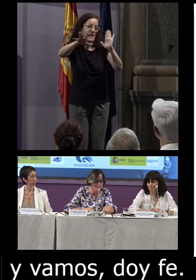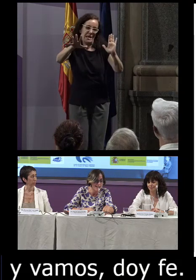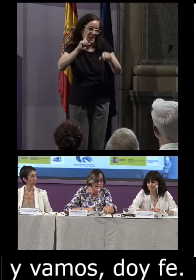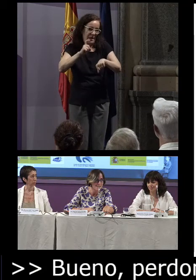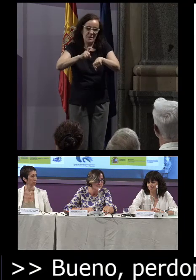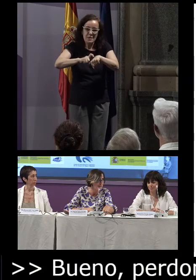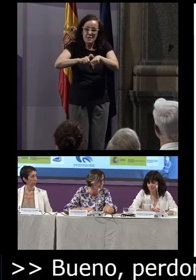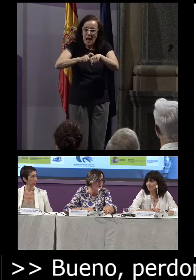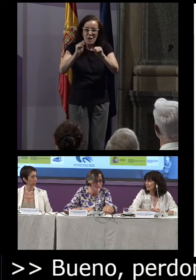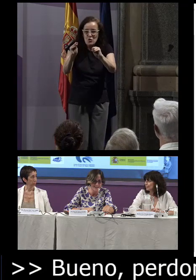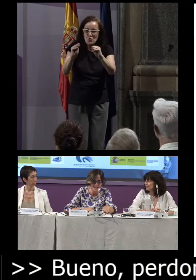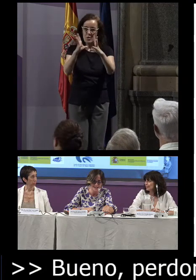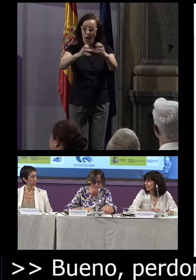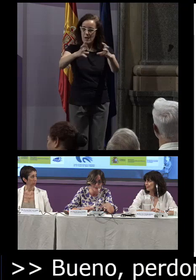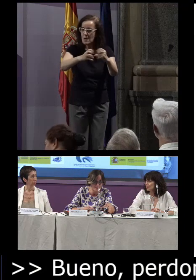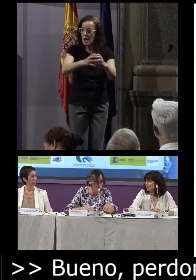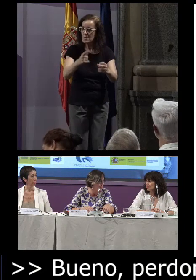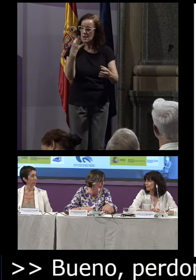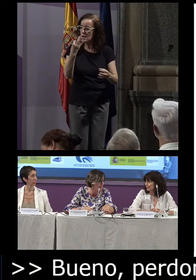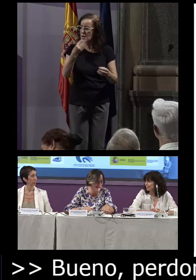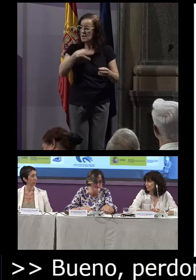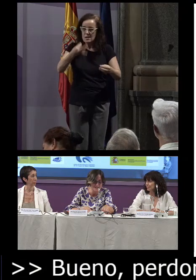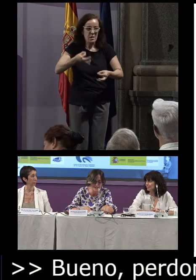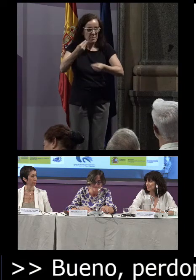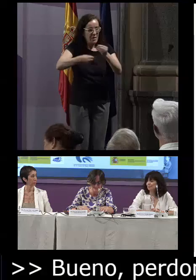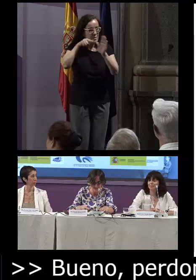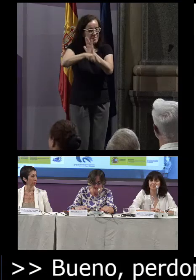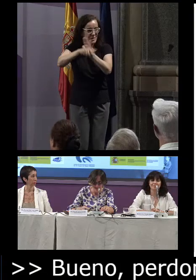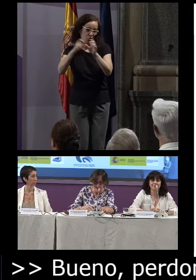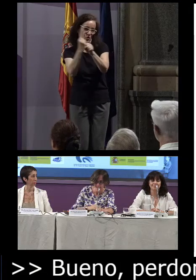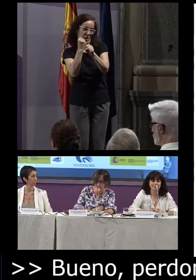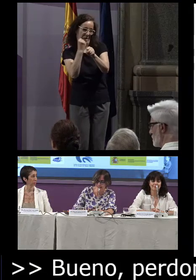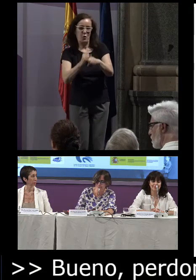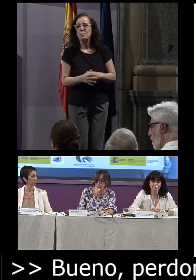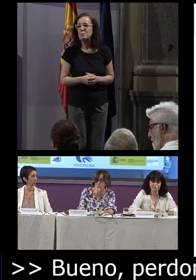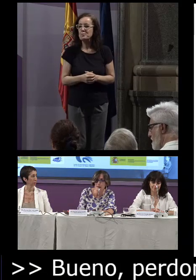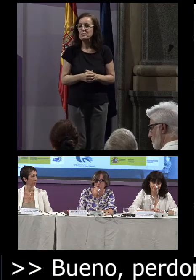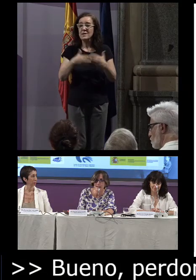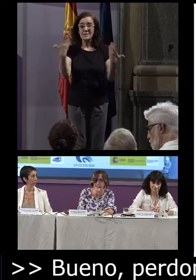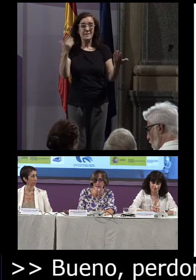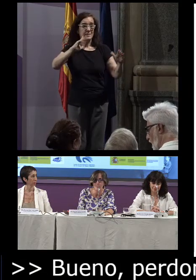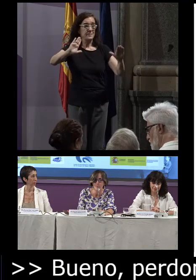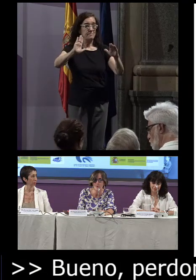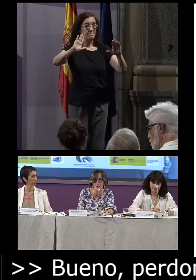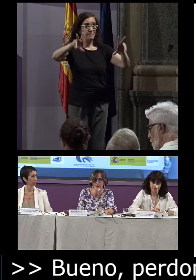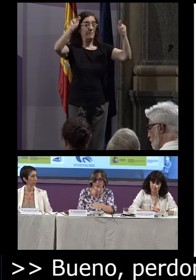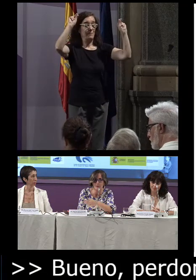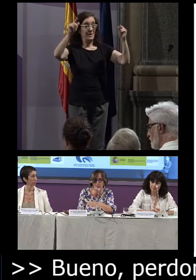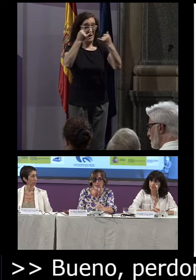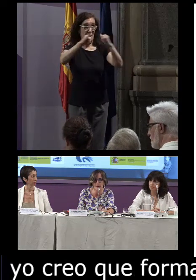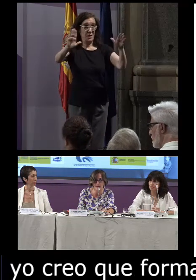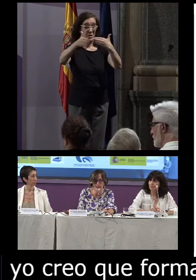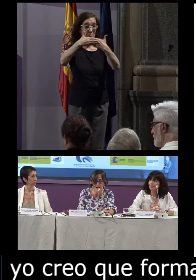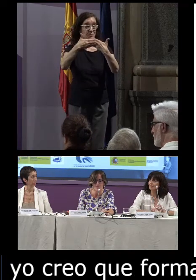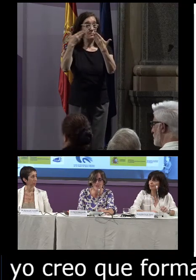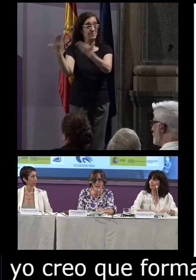las ganas y el ímpetu con el que desarrollan todos los trabajos que llevan a cabo bueno pues para finalizar un poco el acto le